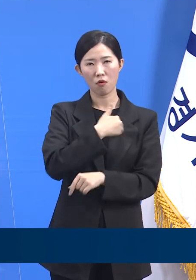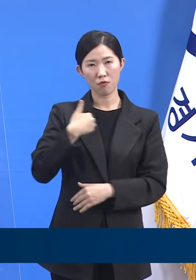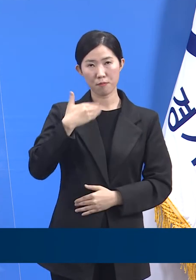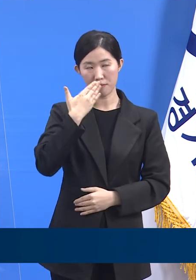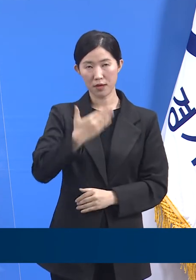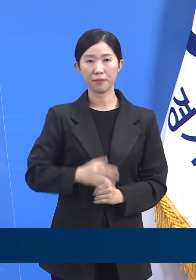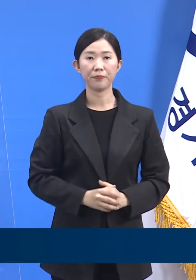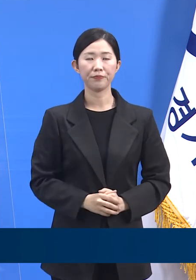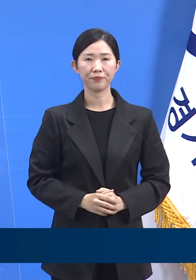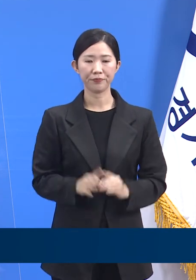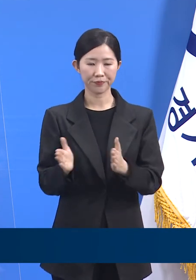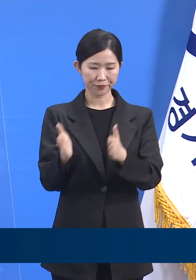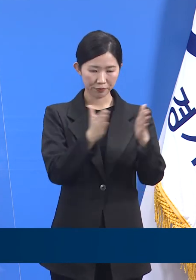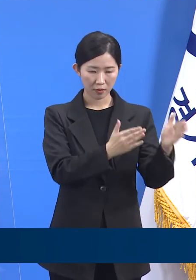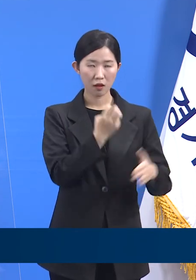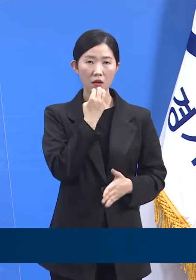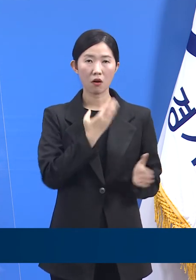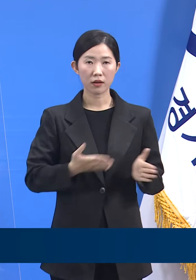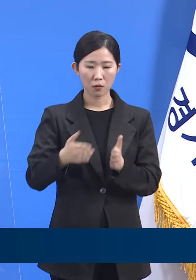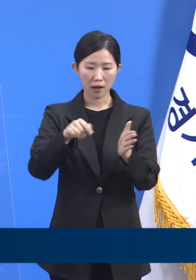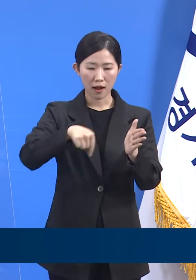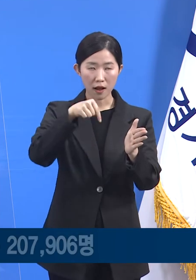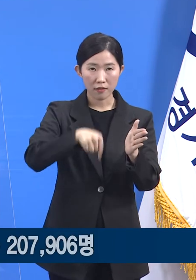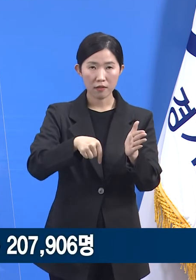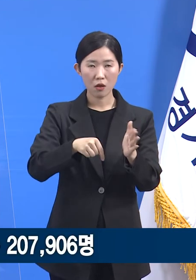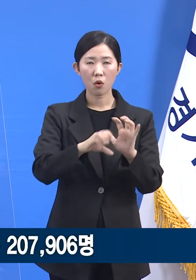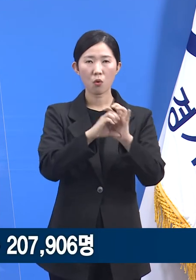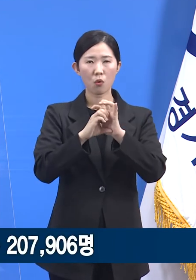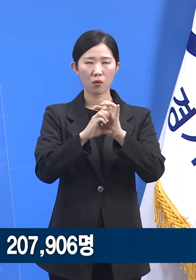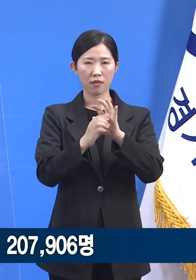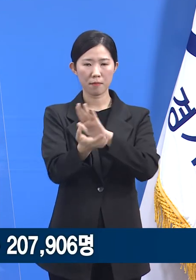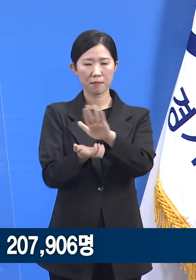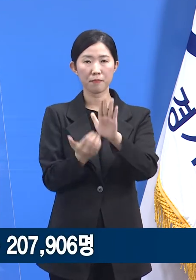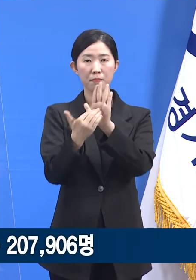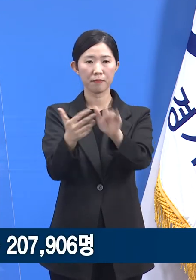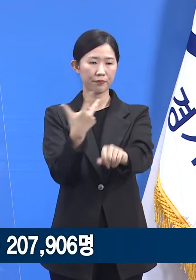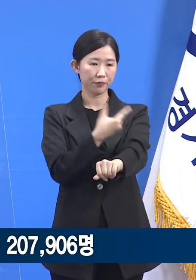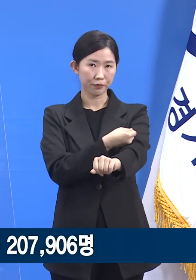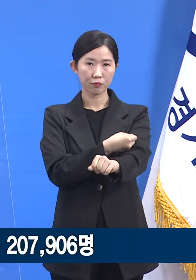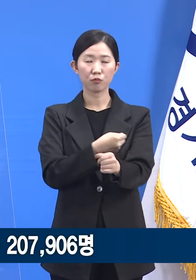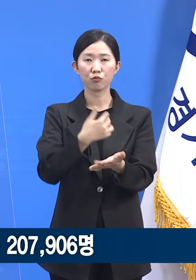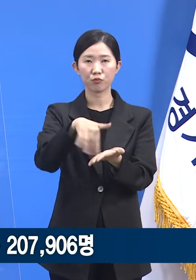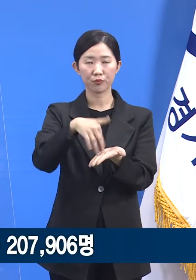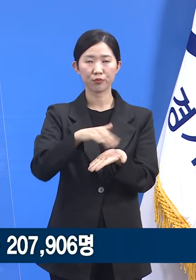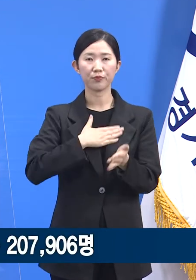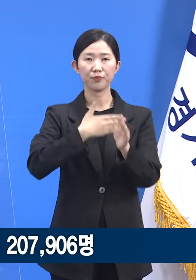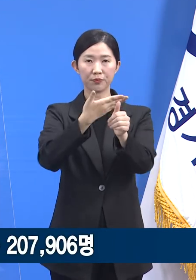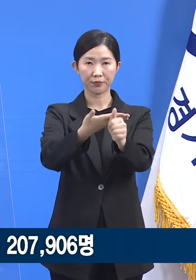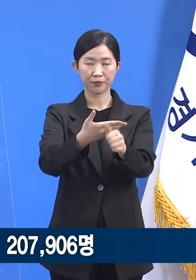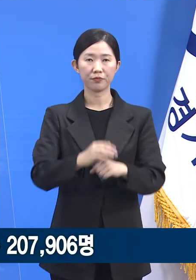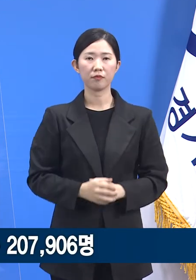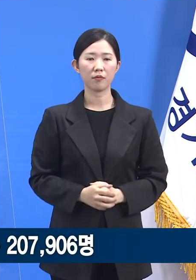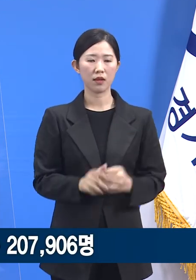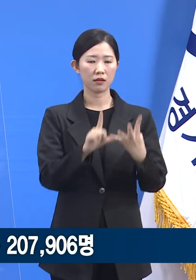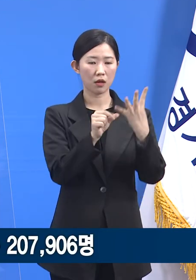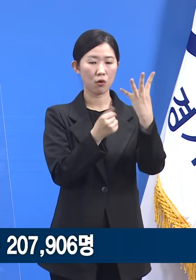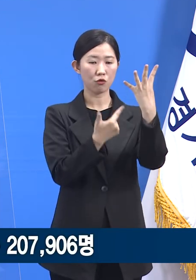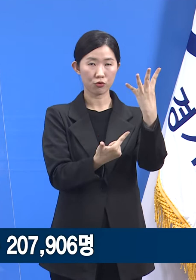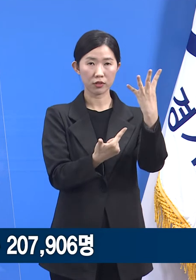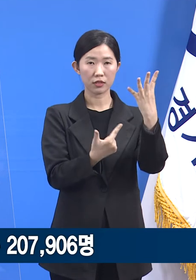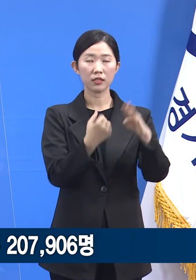다음은 경기도의 코로나19 예방접종 현황입니다. 4월 6일 0시 기준